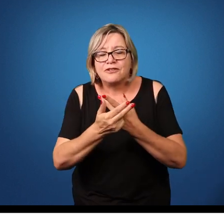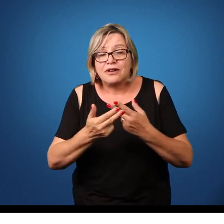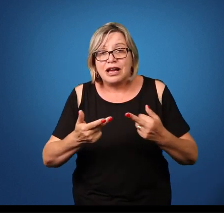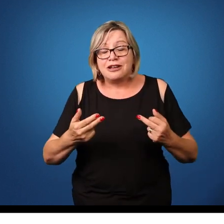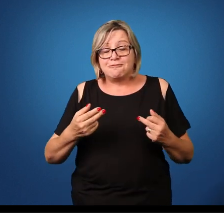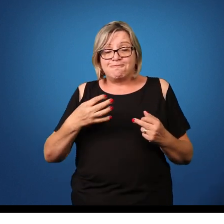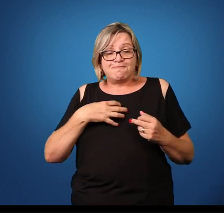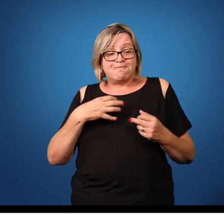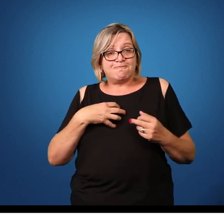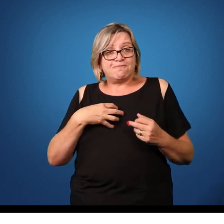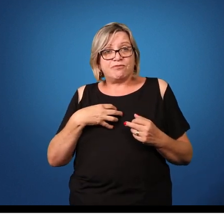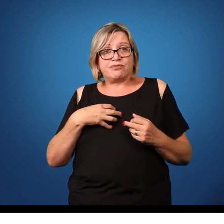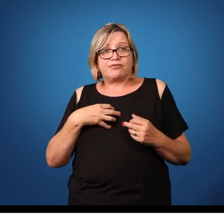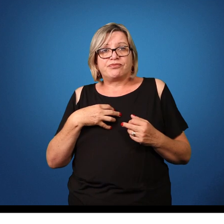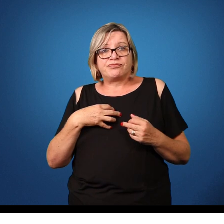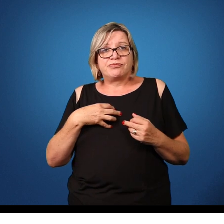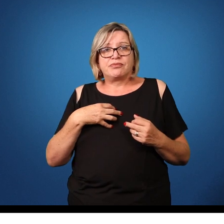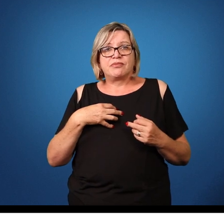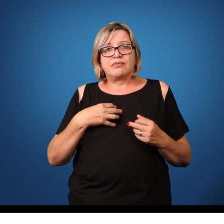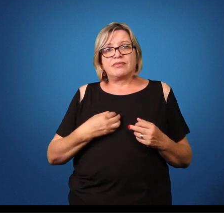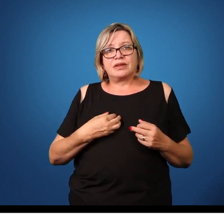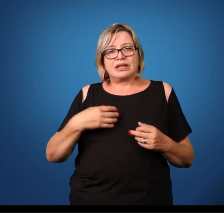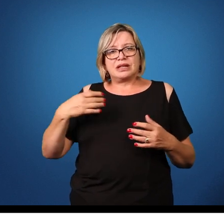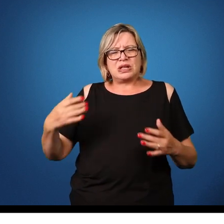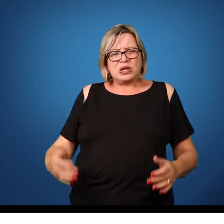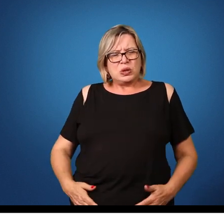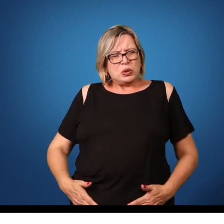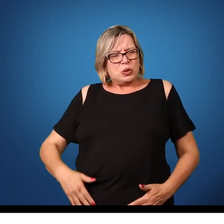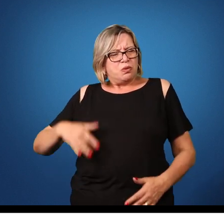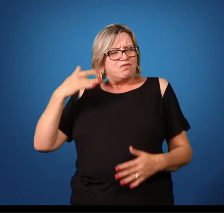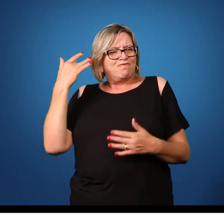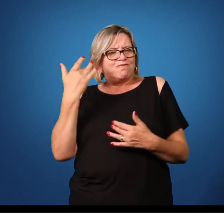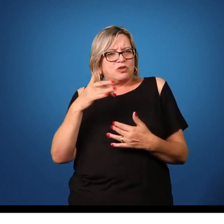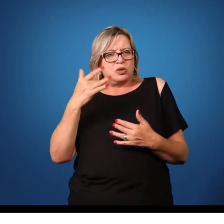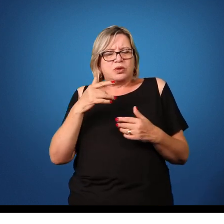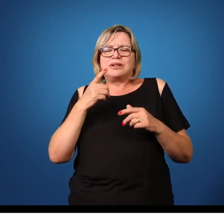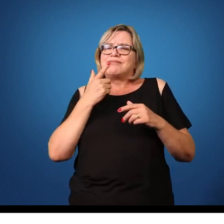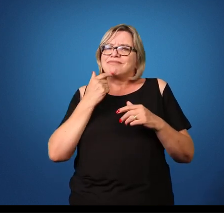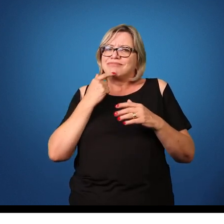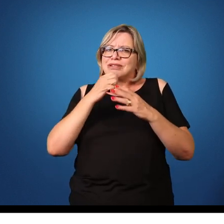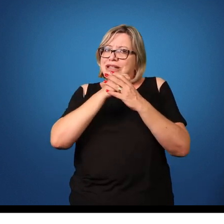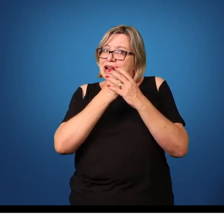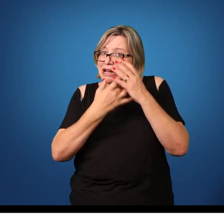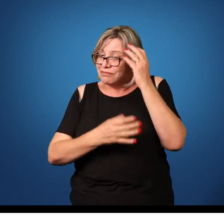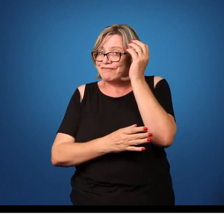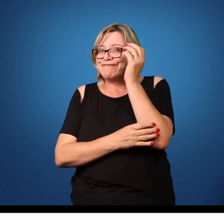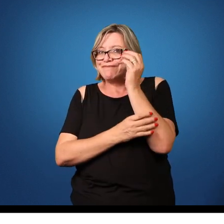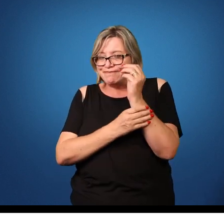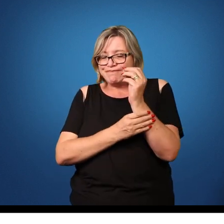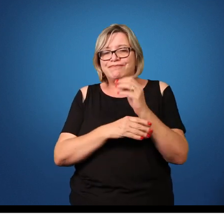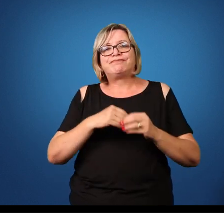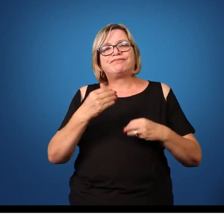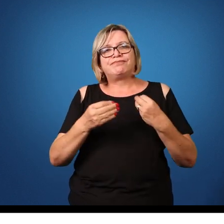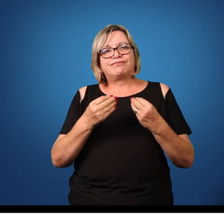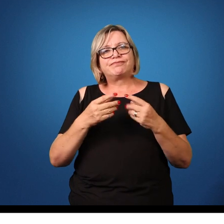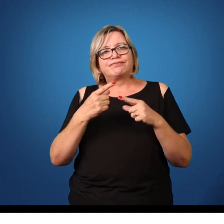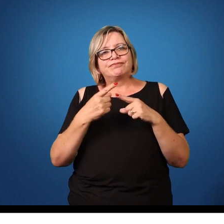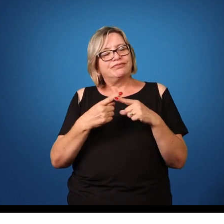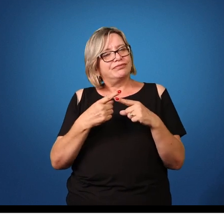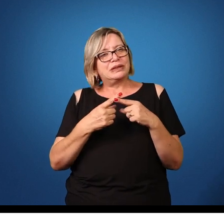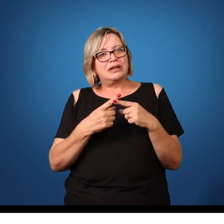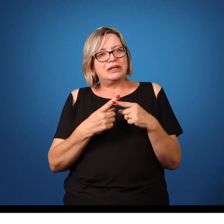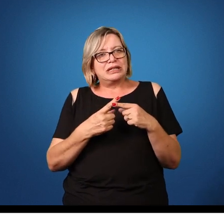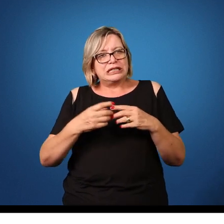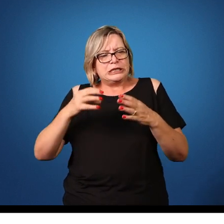sintomas, dor abdominal, sangramento, fezes com sangramento, por conta da